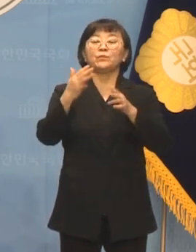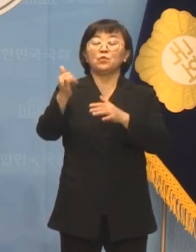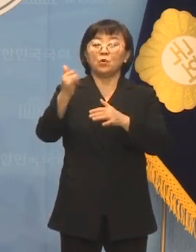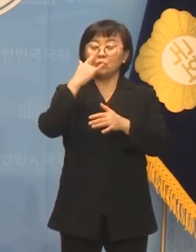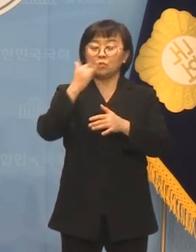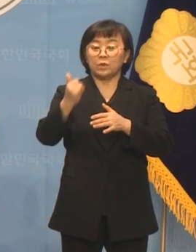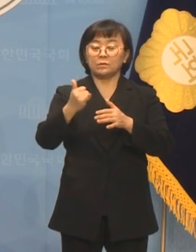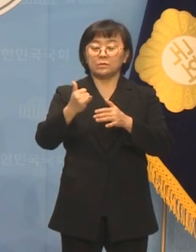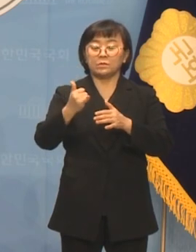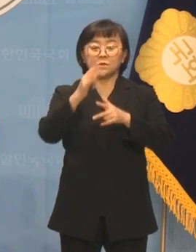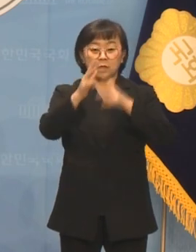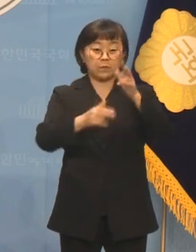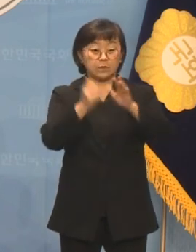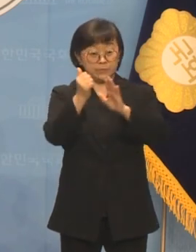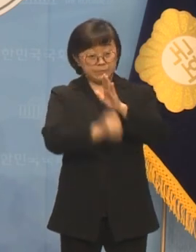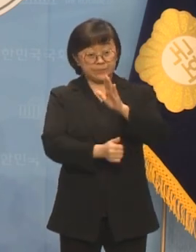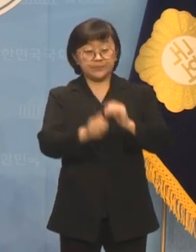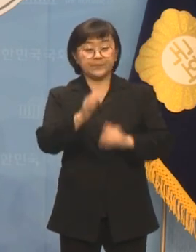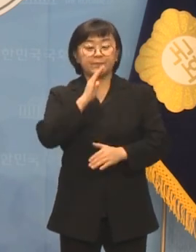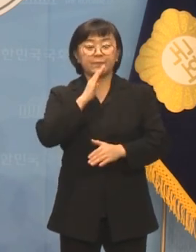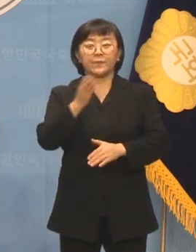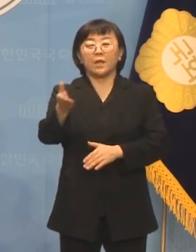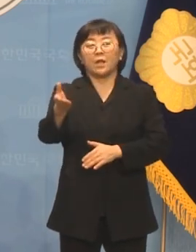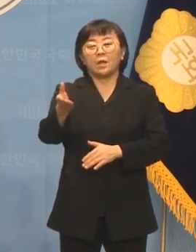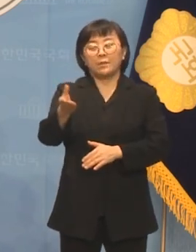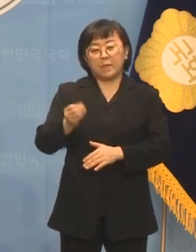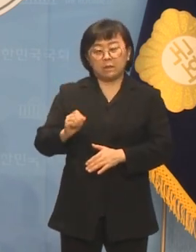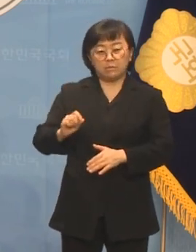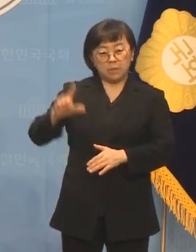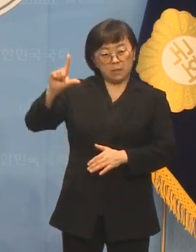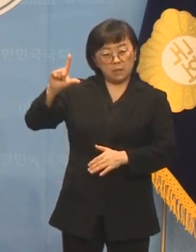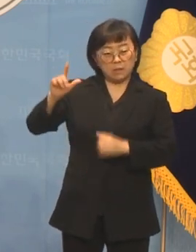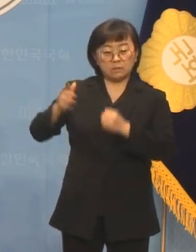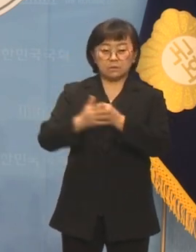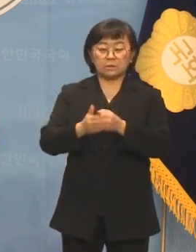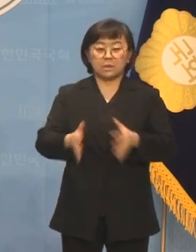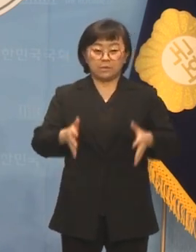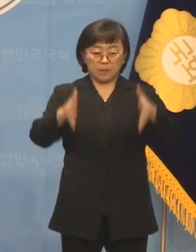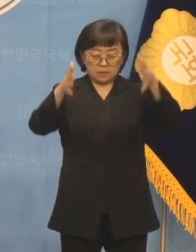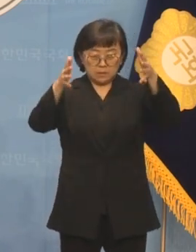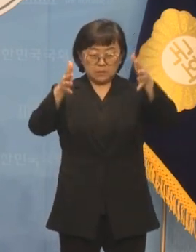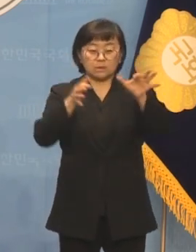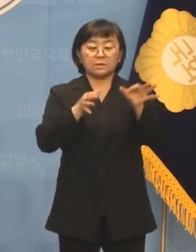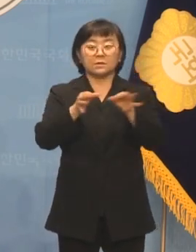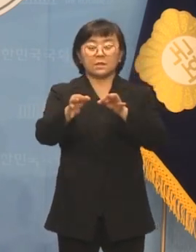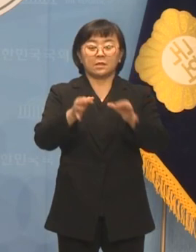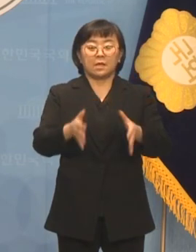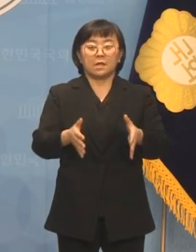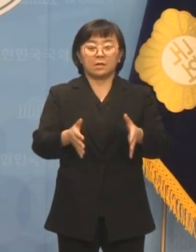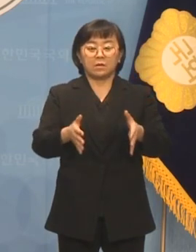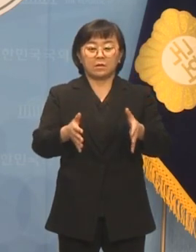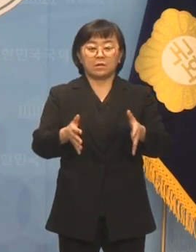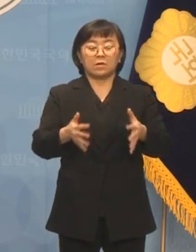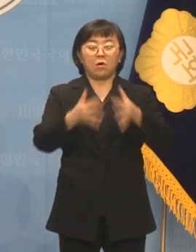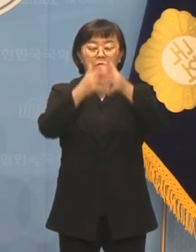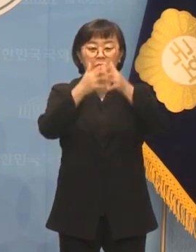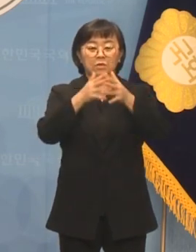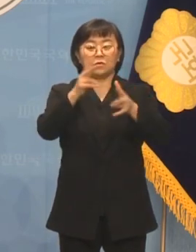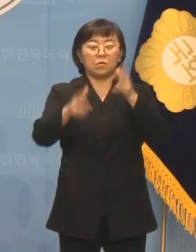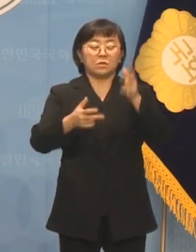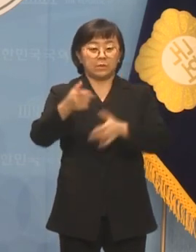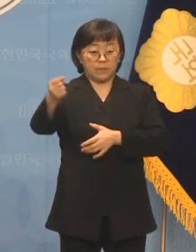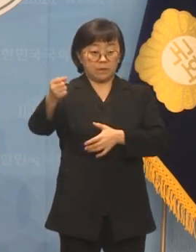사업에 실패하고 빚을 지셔서 아파트, 상가건물, 소유공장을 모두